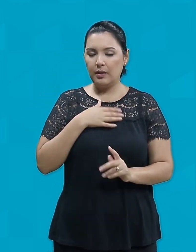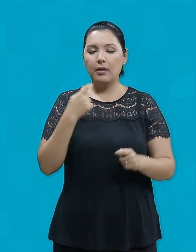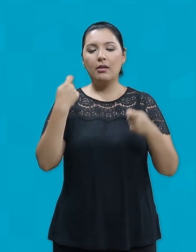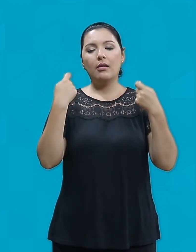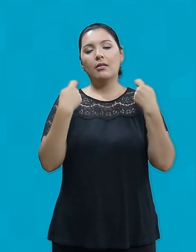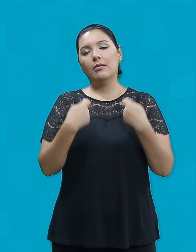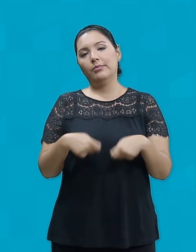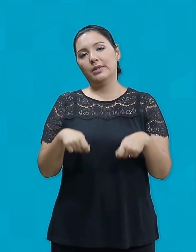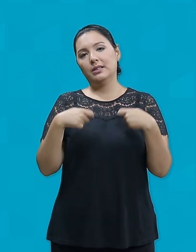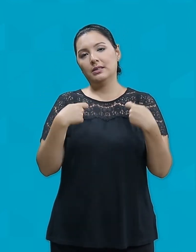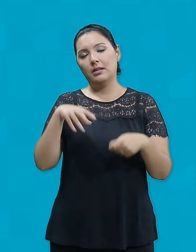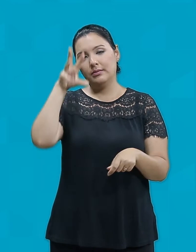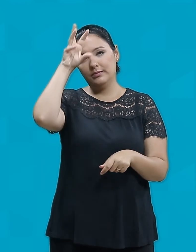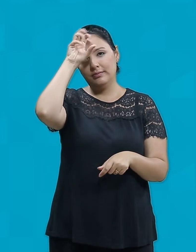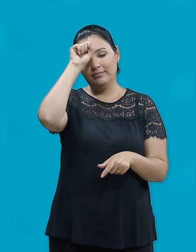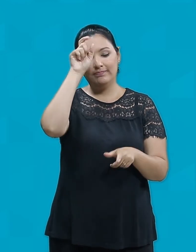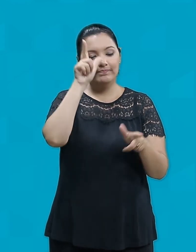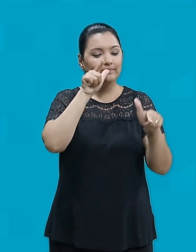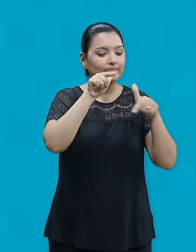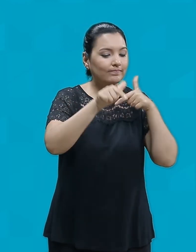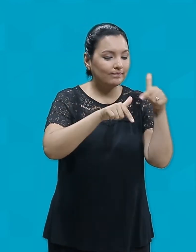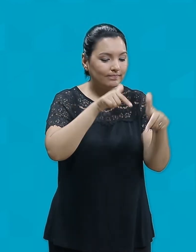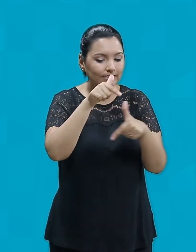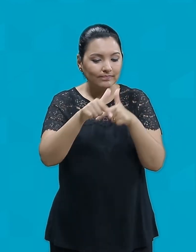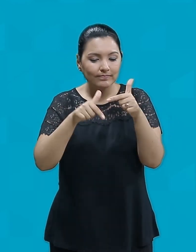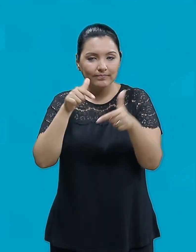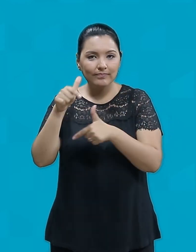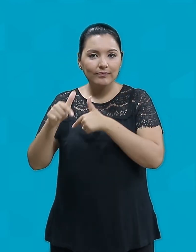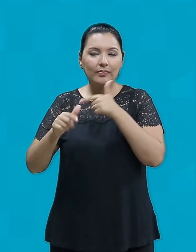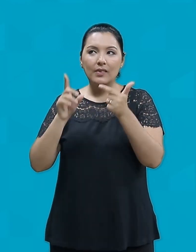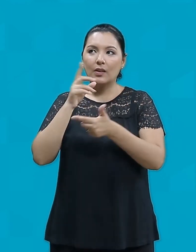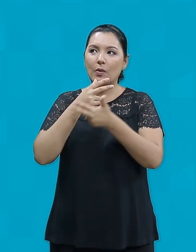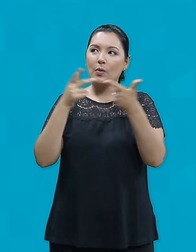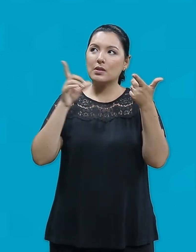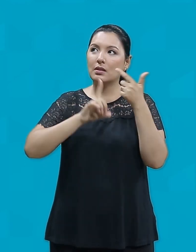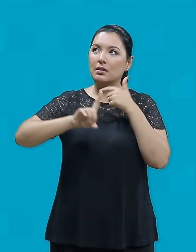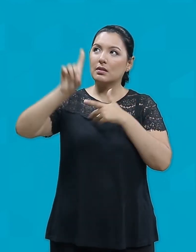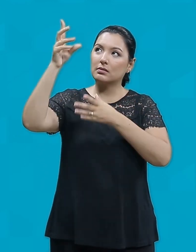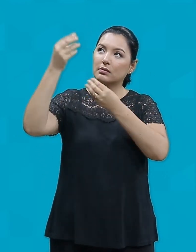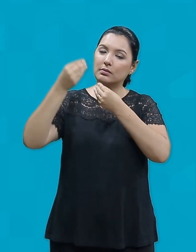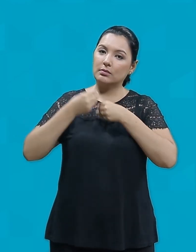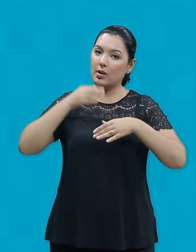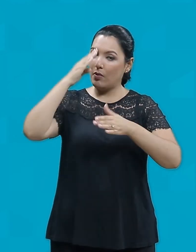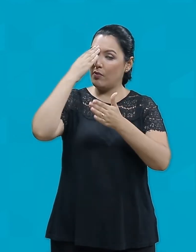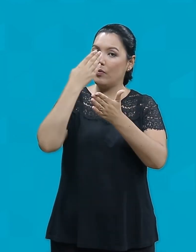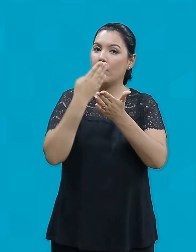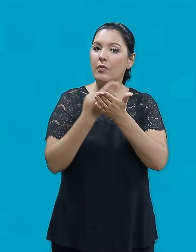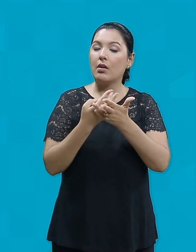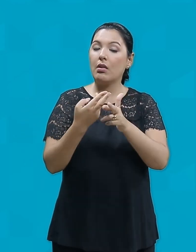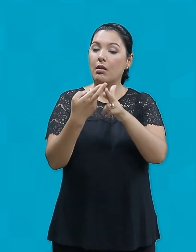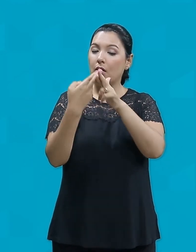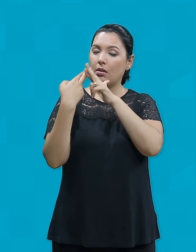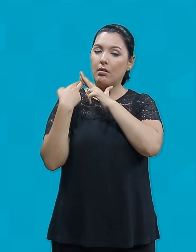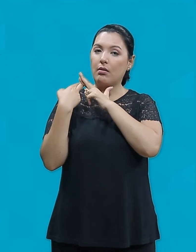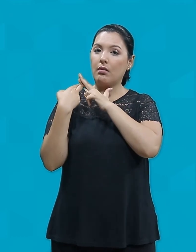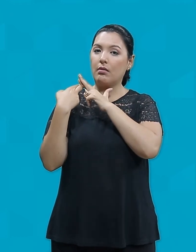aprender a administrar os bens Que Deus nos confiou com responsabilidade e fidelidade